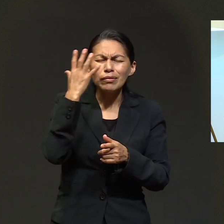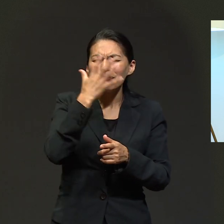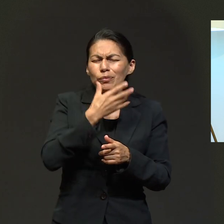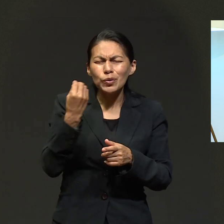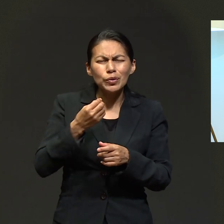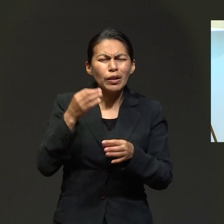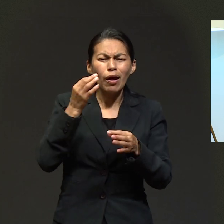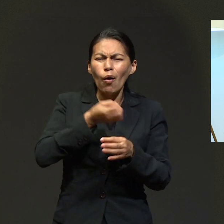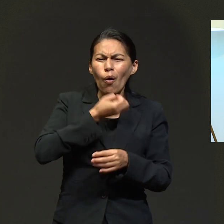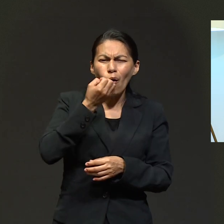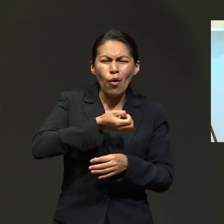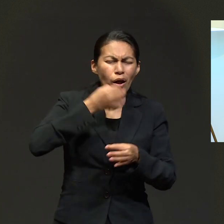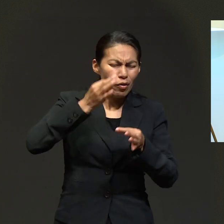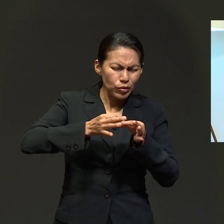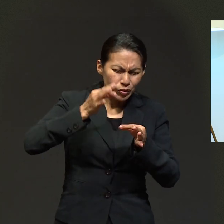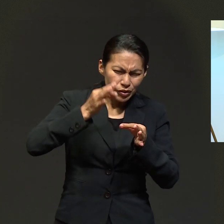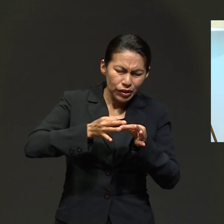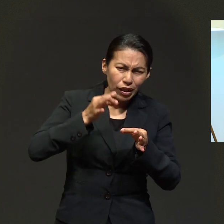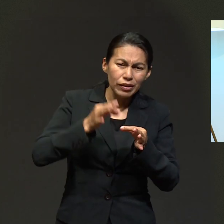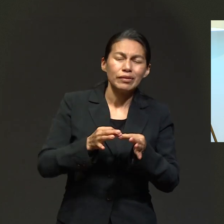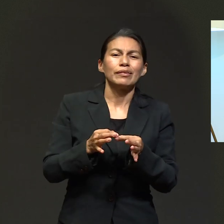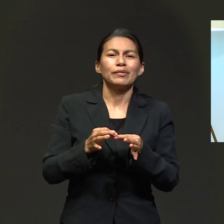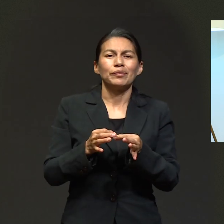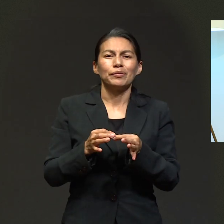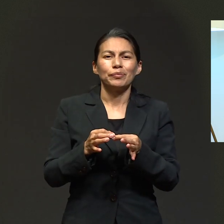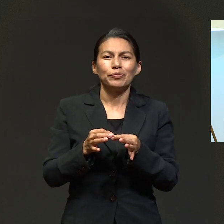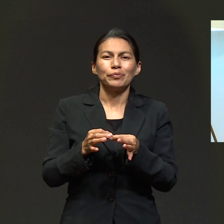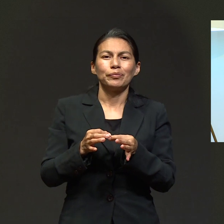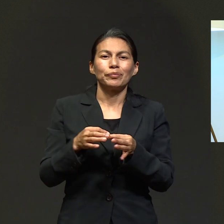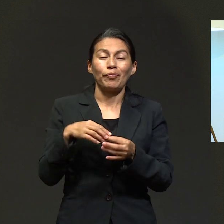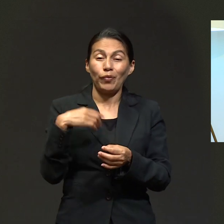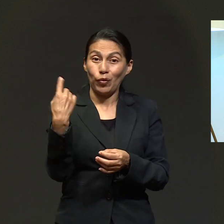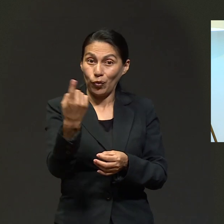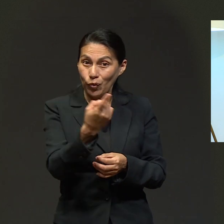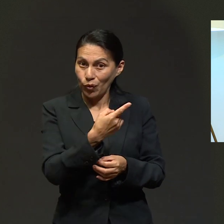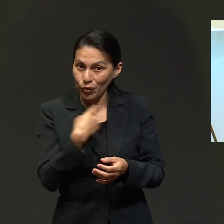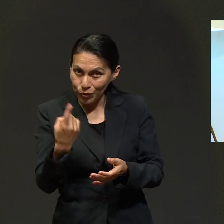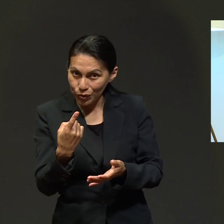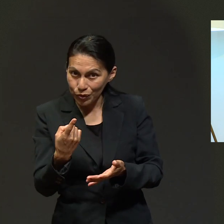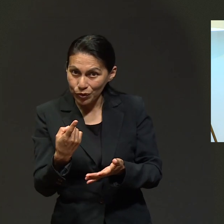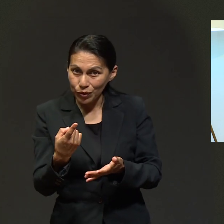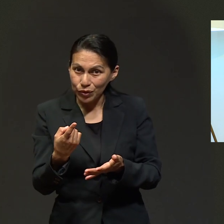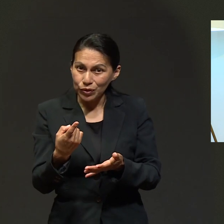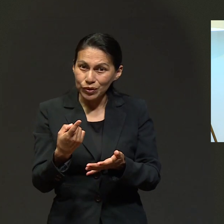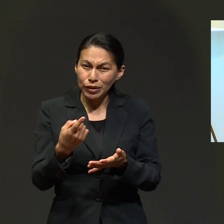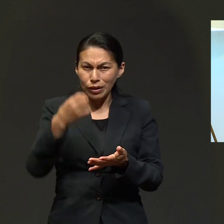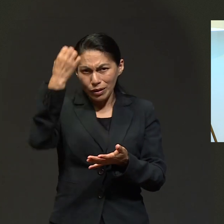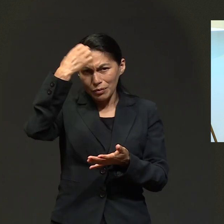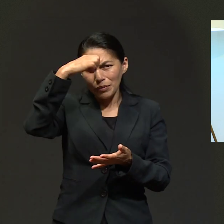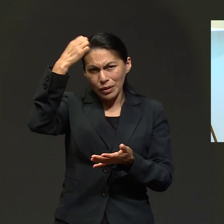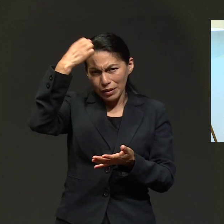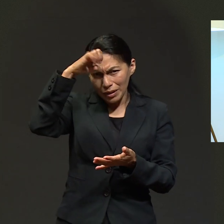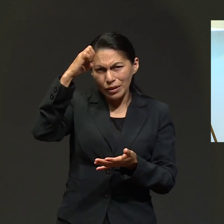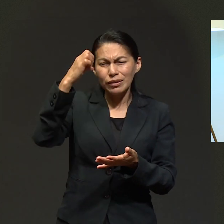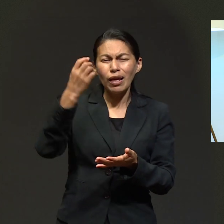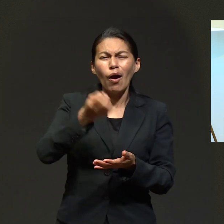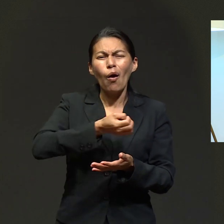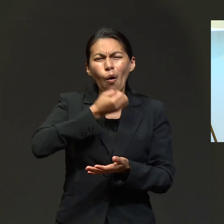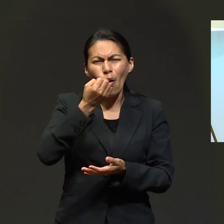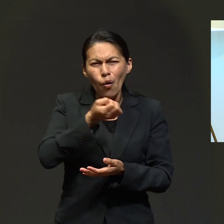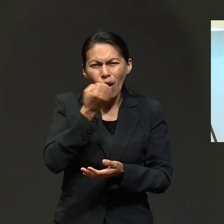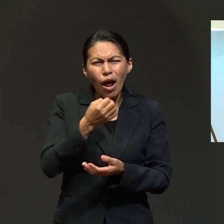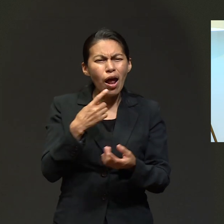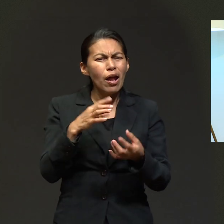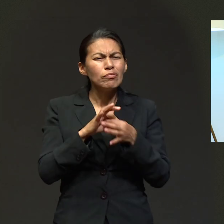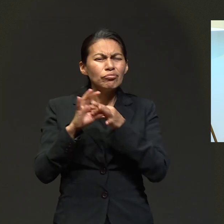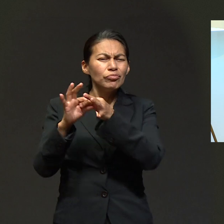preciosas, de damas preciosas, que oran por tus peticiones. Pero todos nosotros podemos compartir también esa